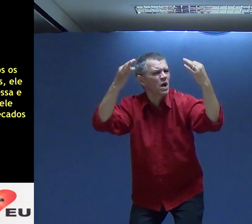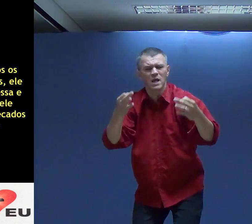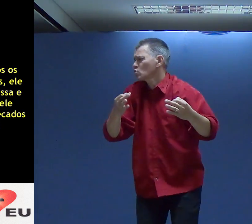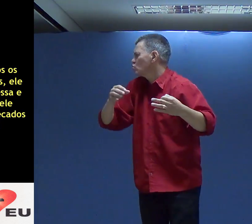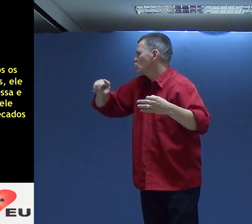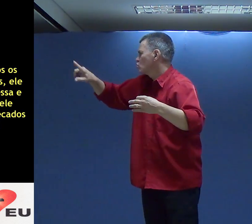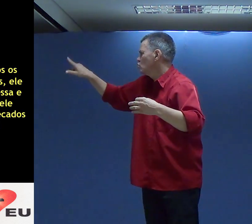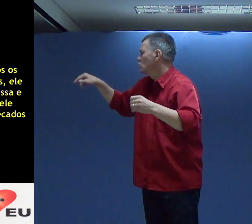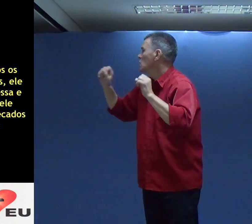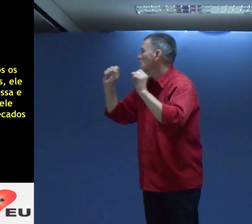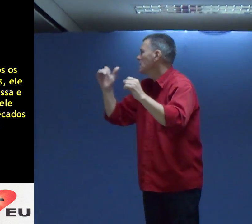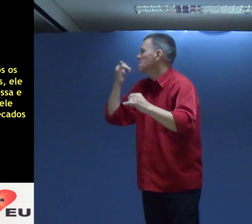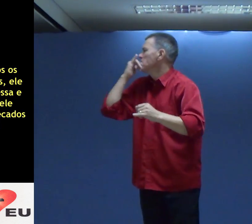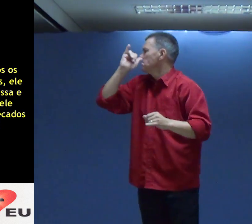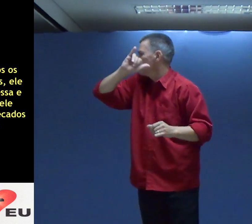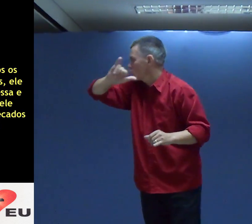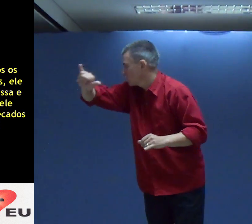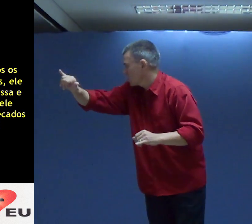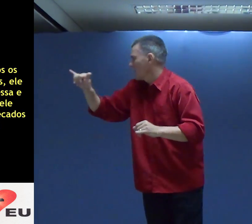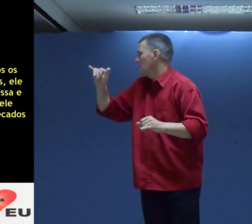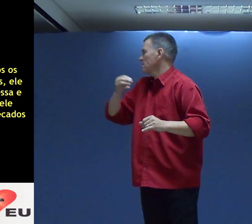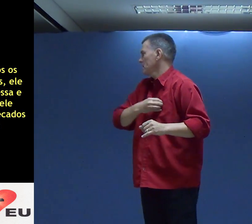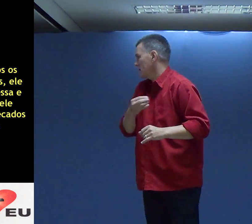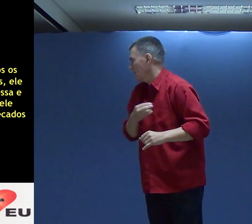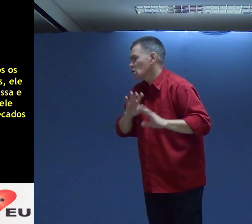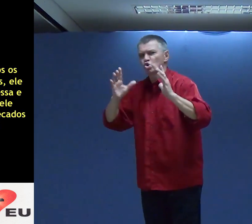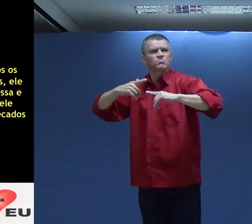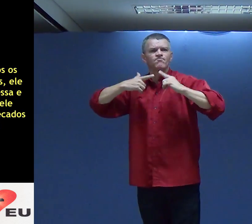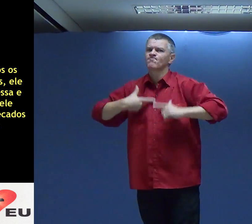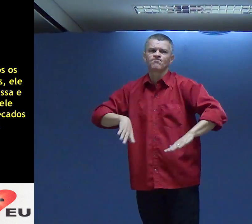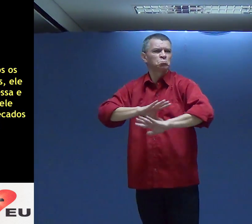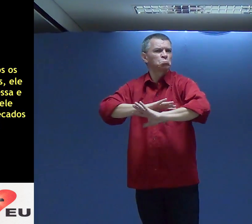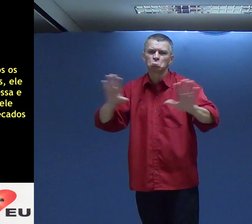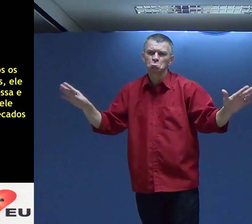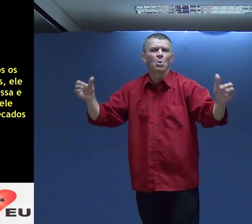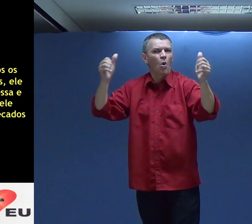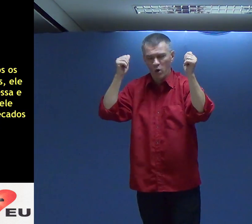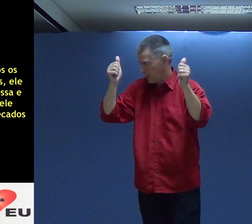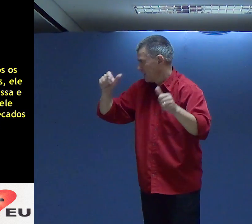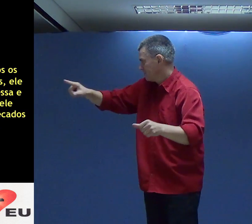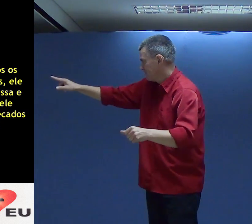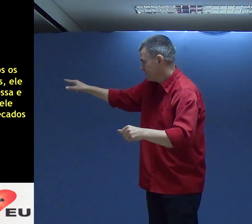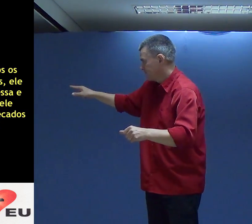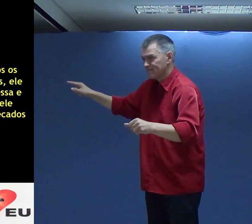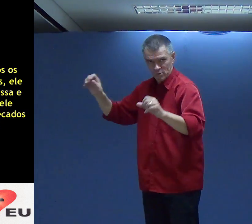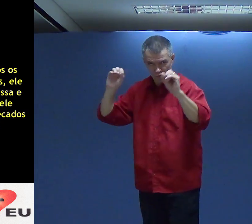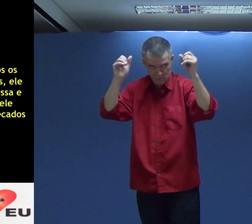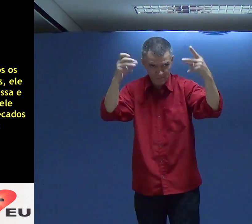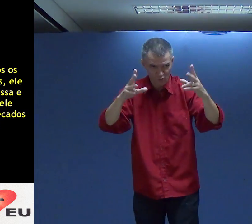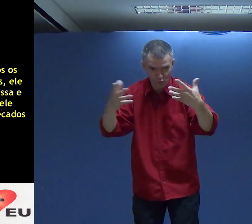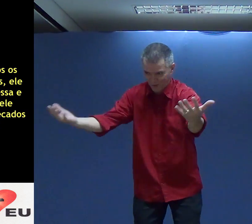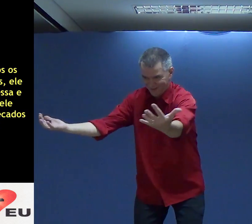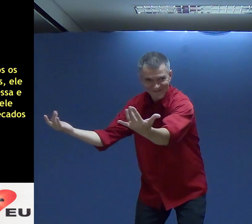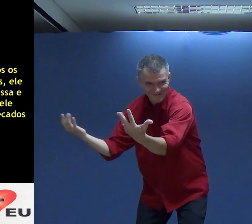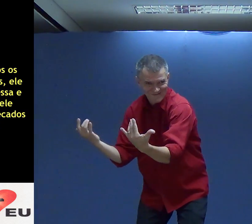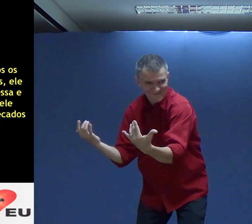Pecados A Deus Ele Cumprirá Nossa Promessa E fará O que Acorrece Ele Perdoará Nossos Pecados Mesmo Pará De Toda Maldade